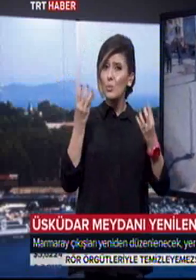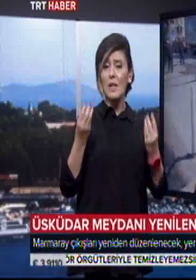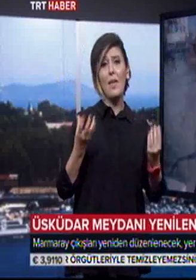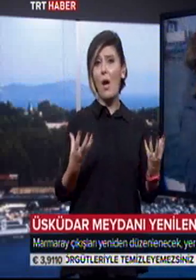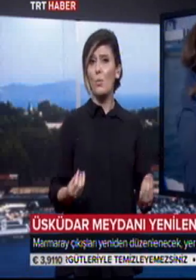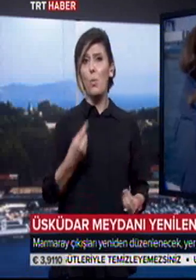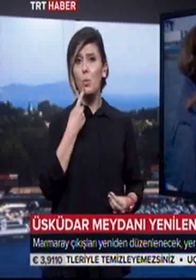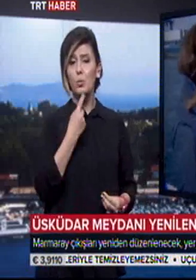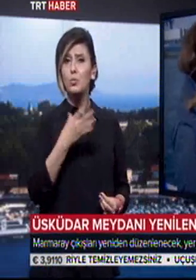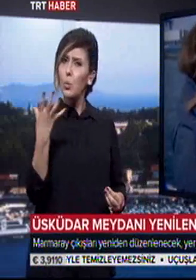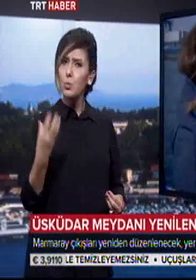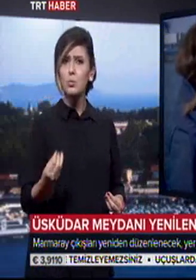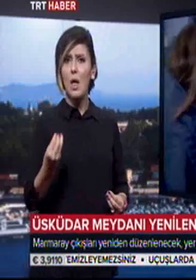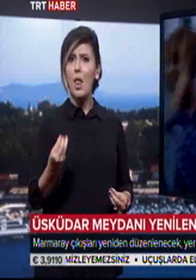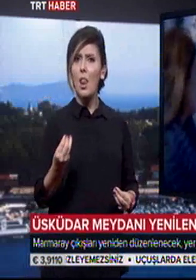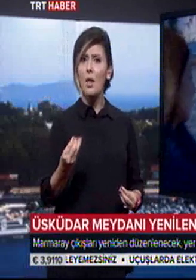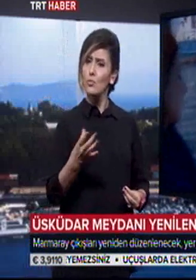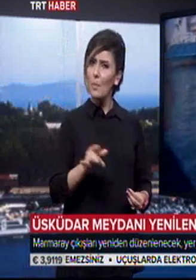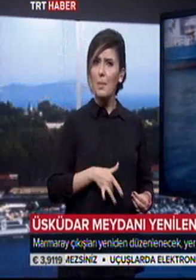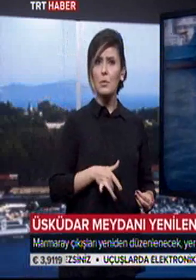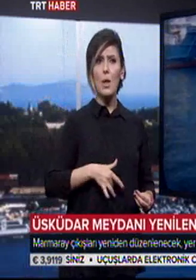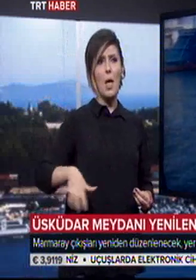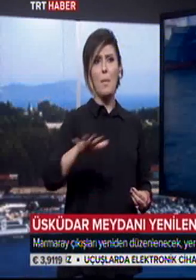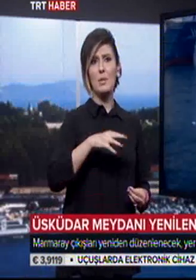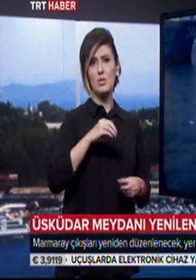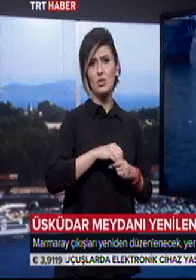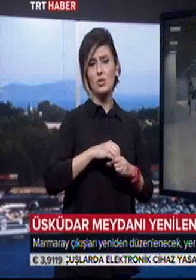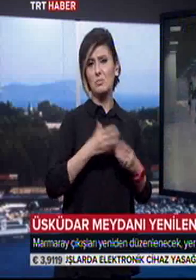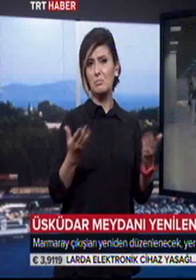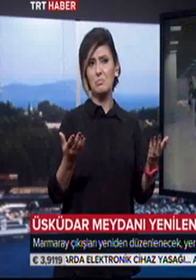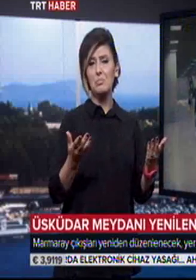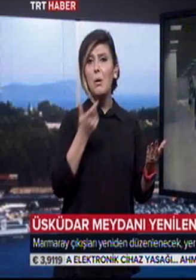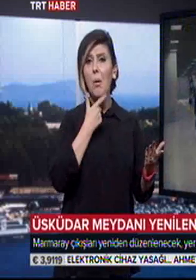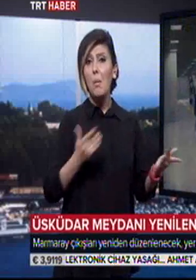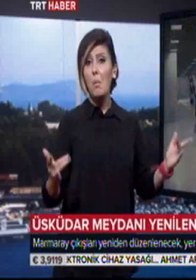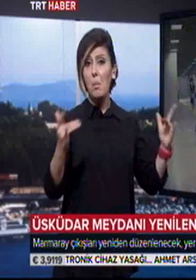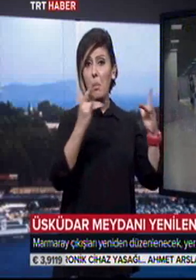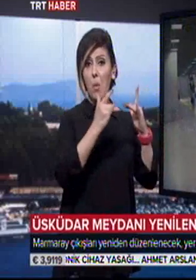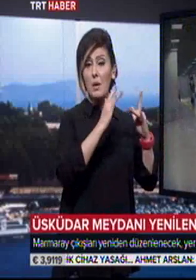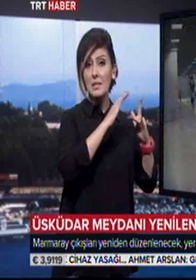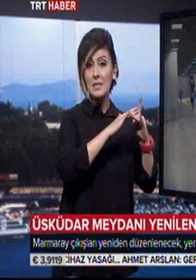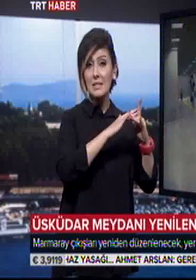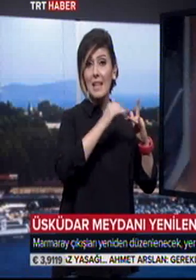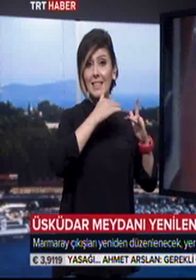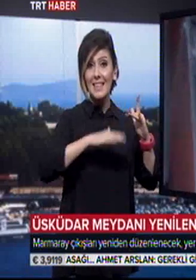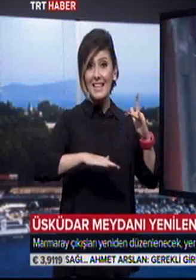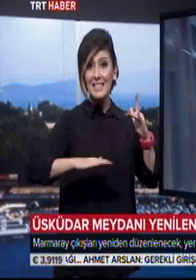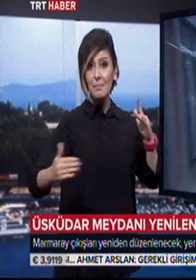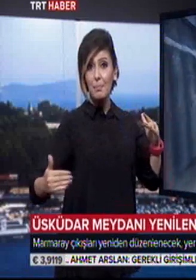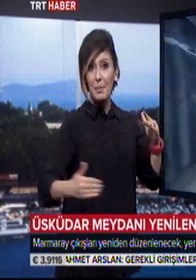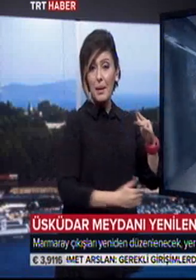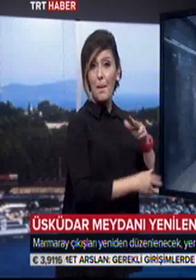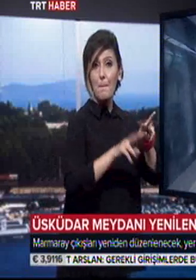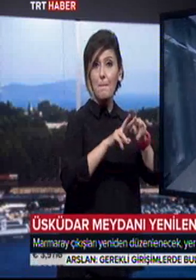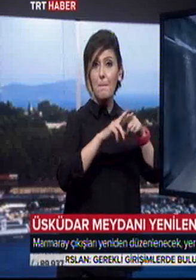iyi olur yani. Çok güzel. Çok memnunuz her şeyden yani. Güzel yani. Boğazın her iki tarafını denizin altından birleştiren Marmara